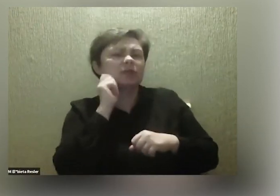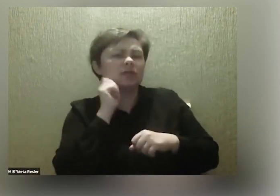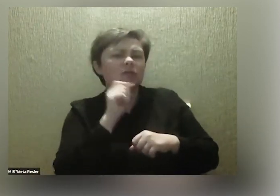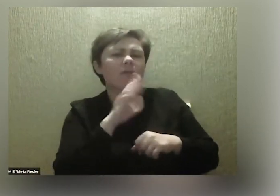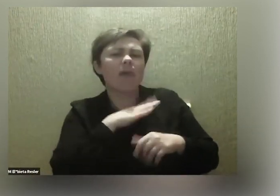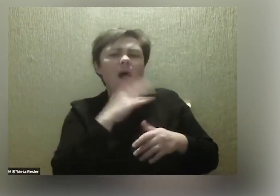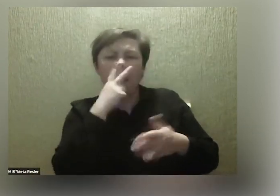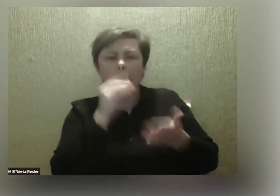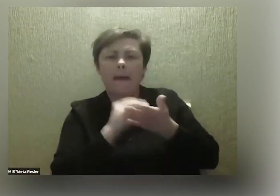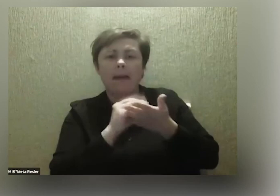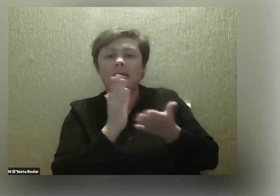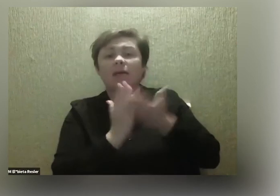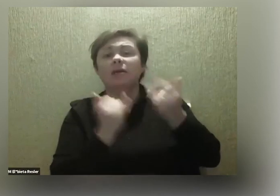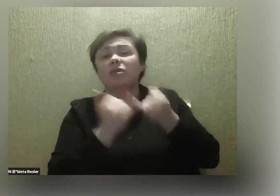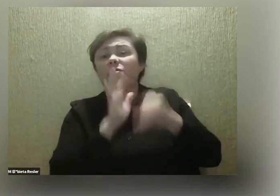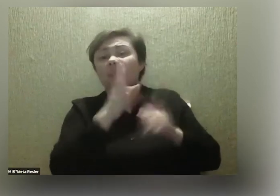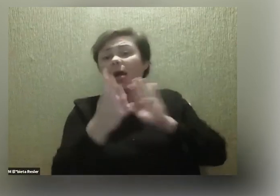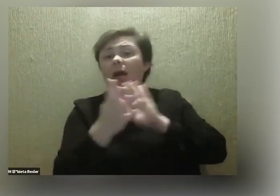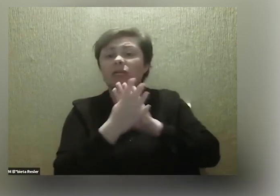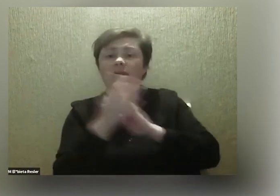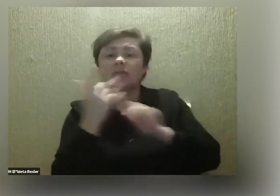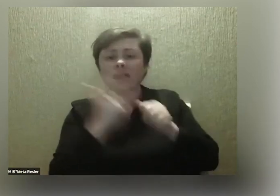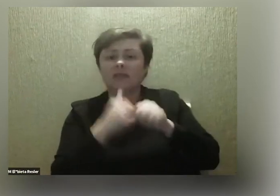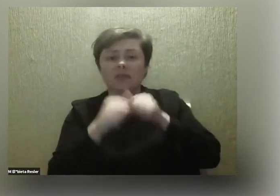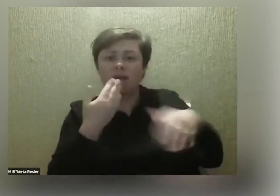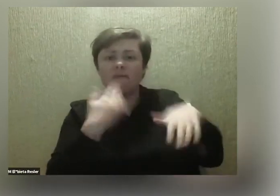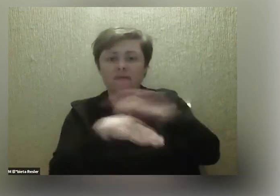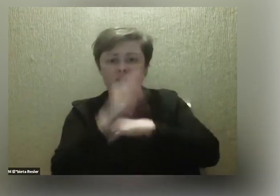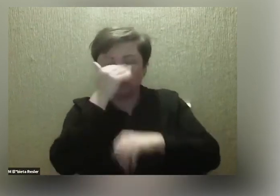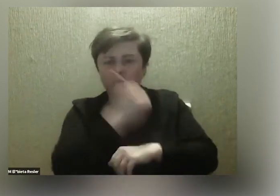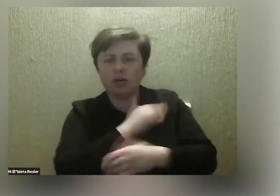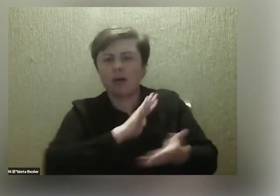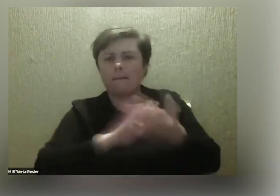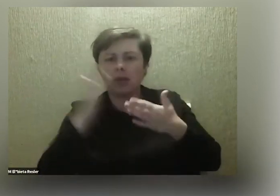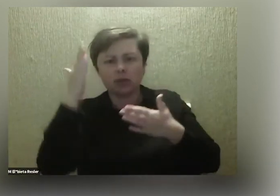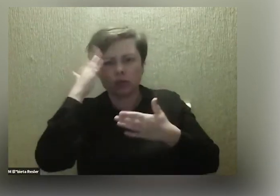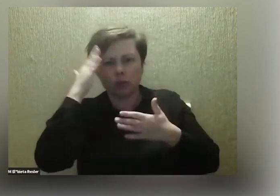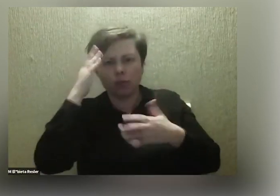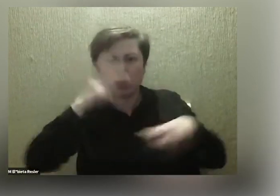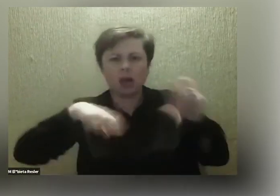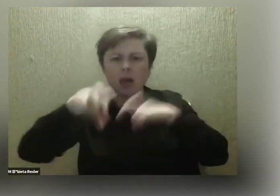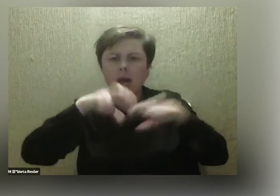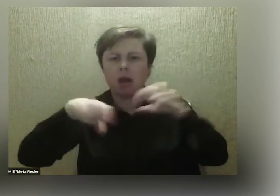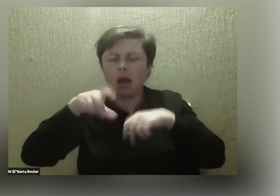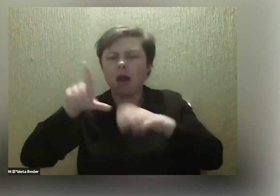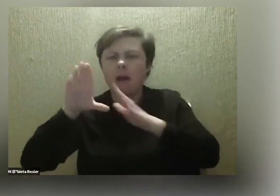wychodzi w wieku 19-20 lat ze szkoły bez umiejętności poruszania się po mieście i